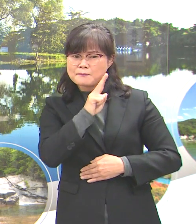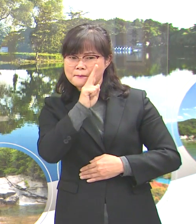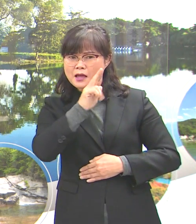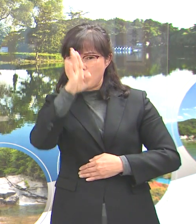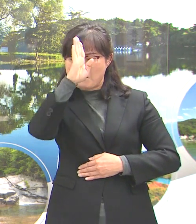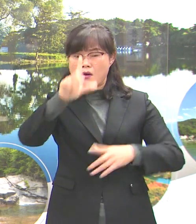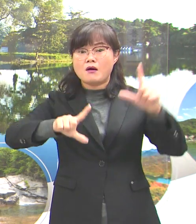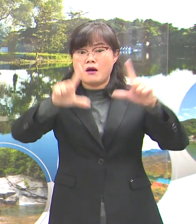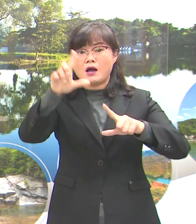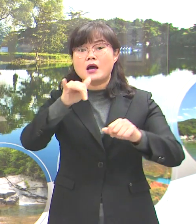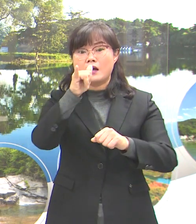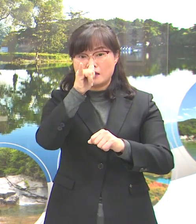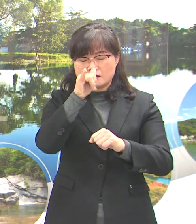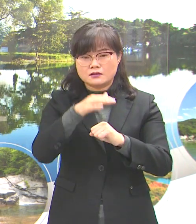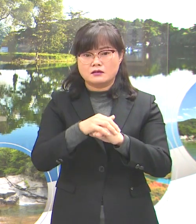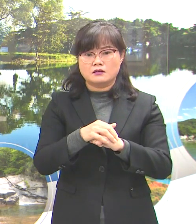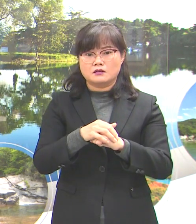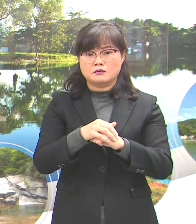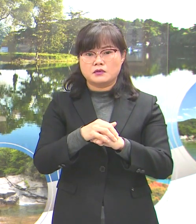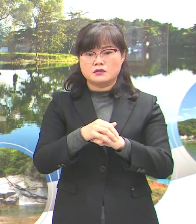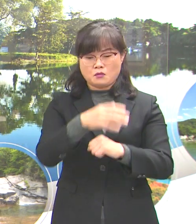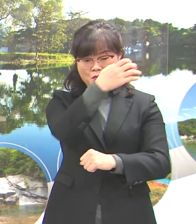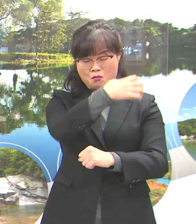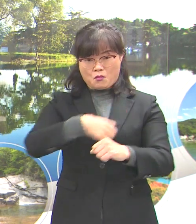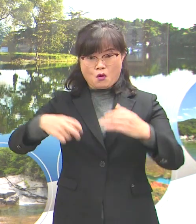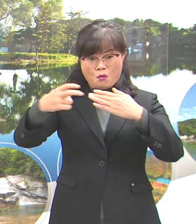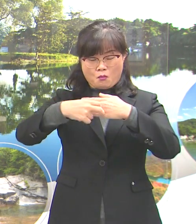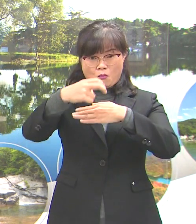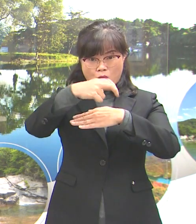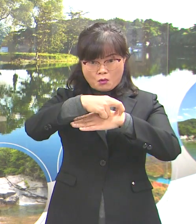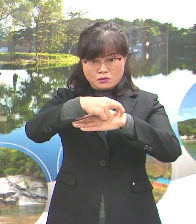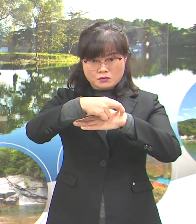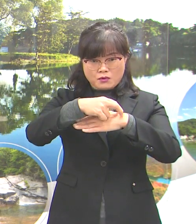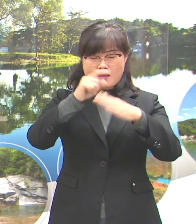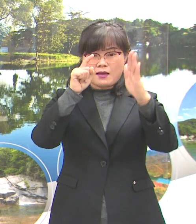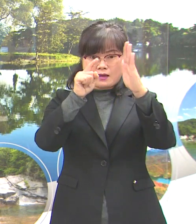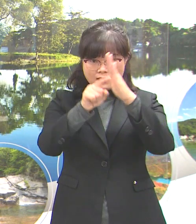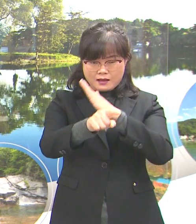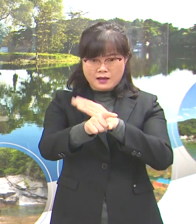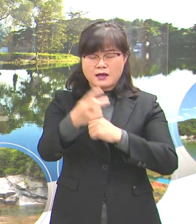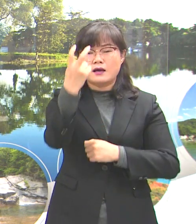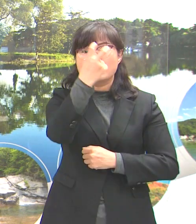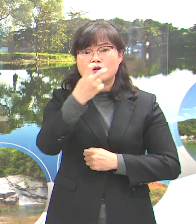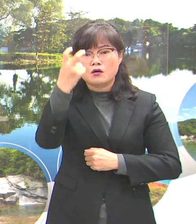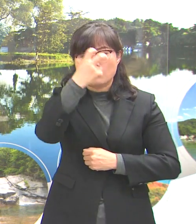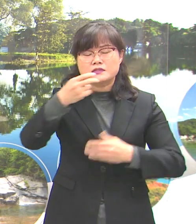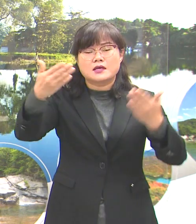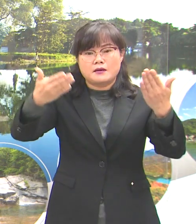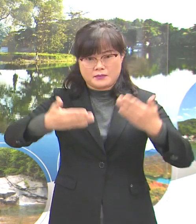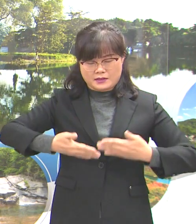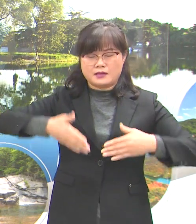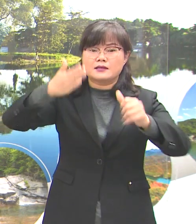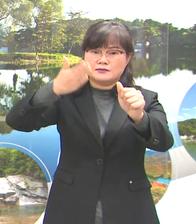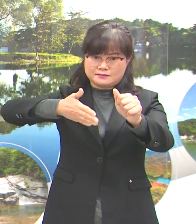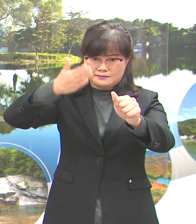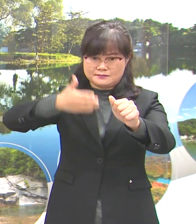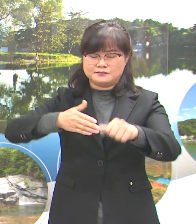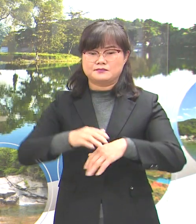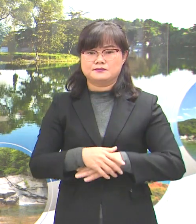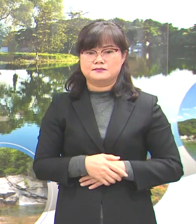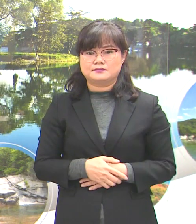있으시다면 보건소 선별진료소에서 검사를 받아주시기 바랍니다.